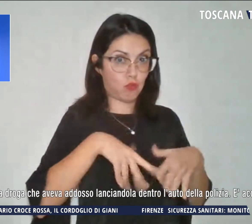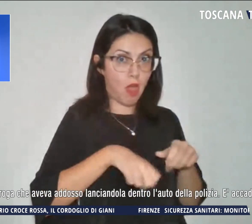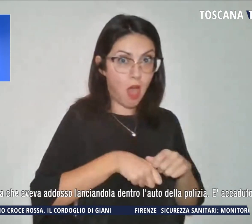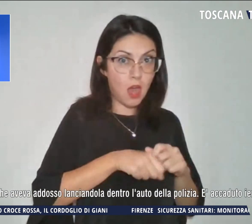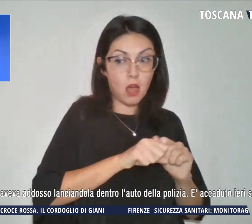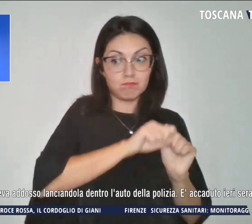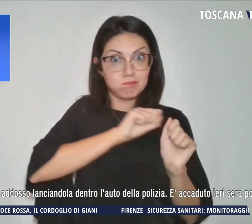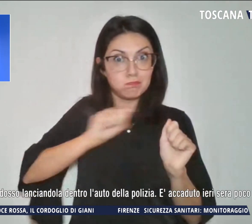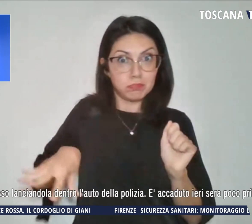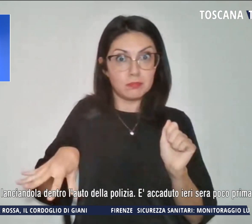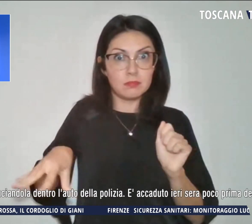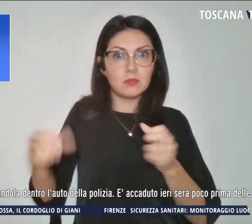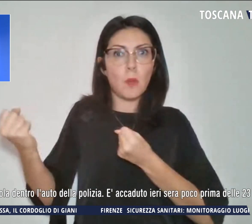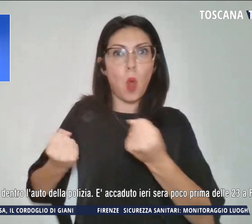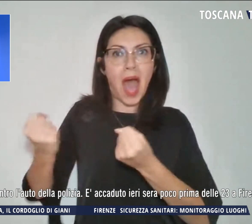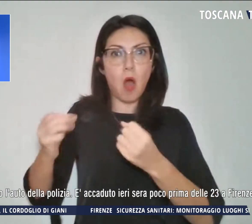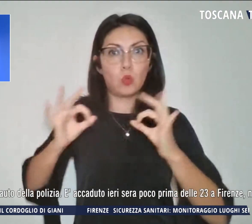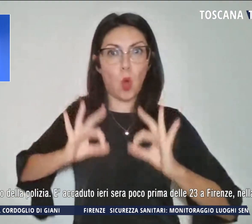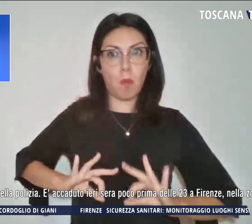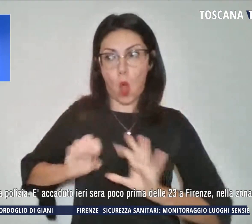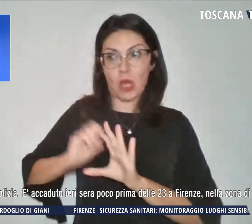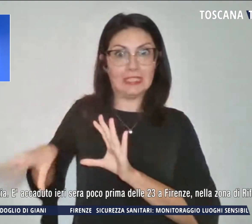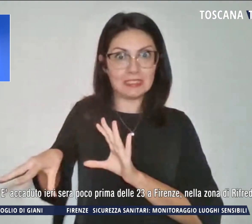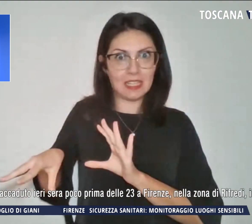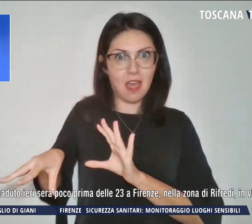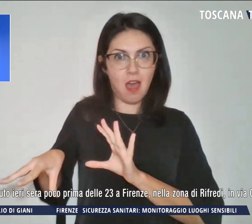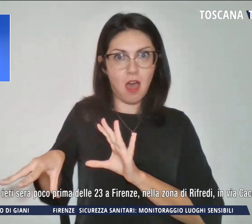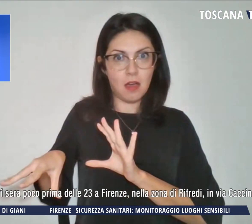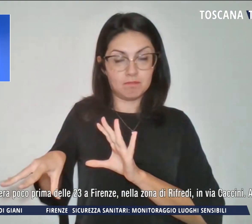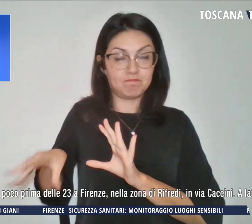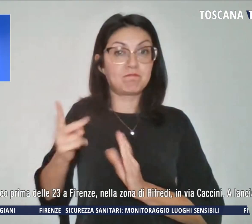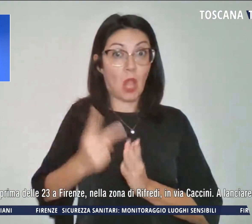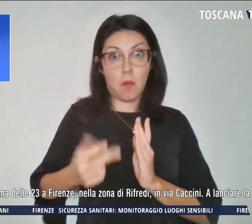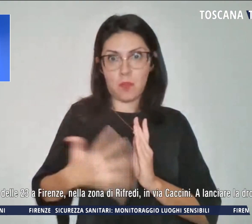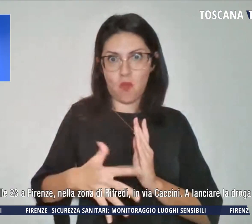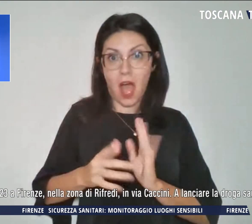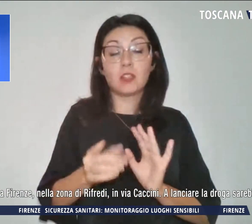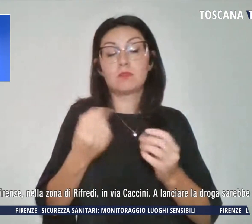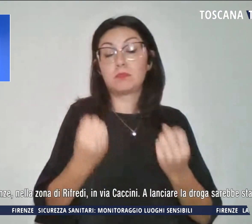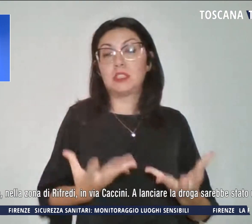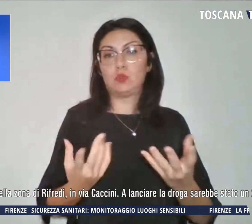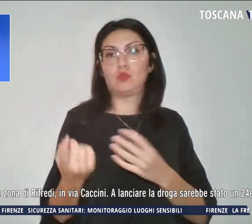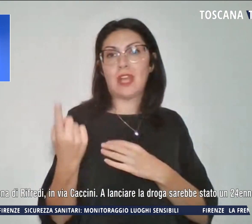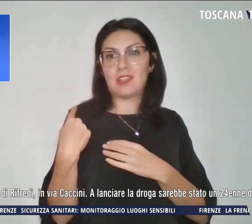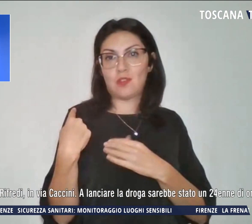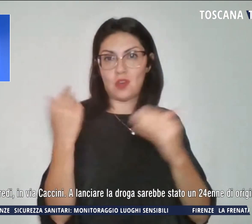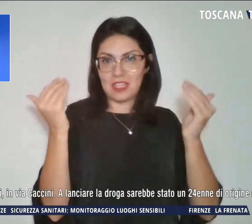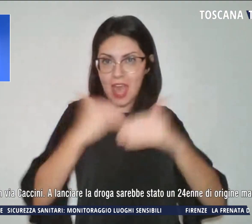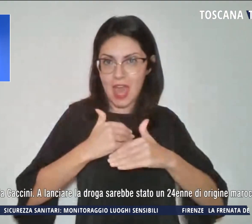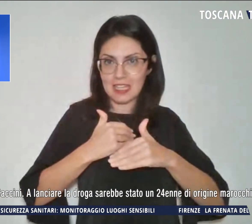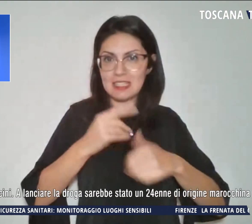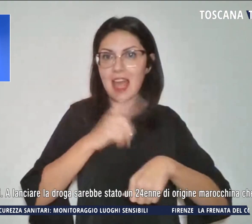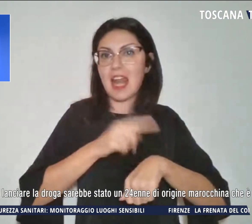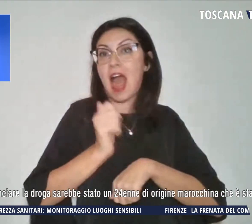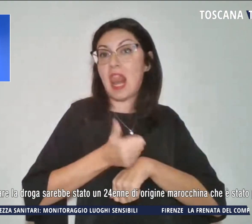l'auto della polizia. È accaduto ieri sera poco prima delle 23 a Firenze